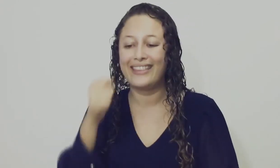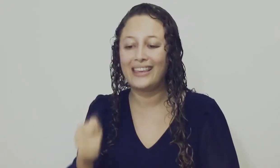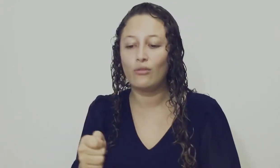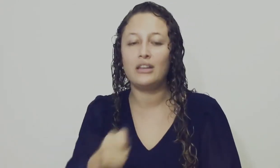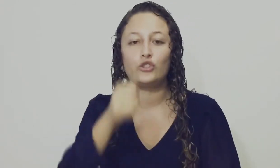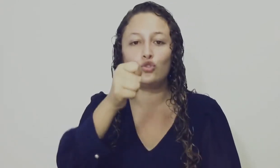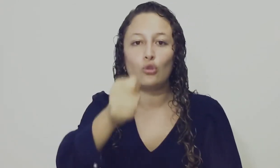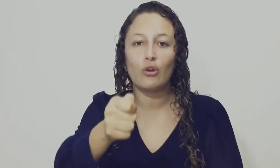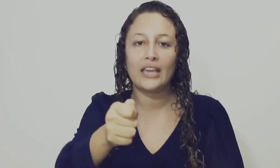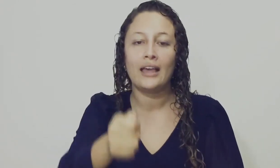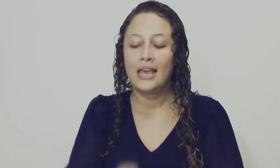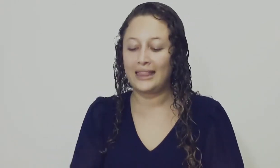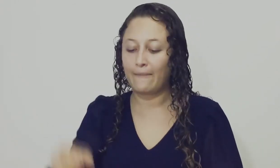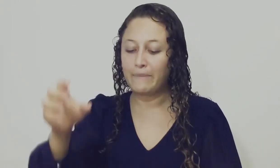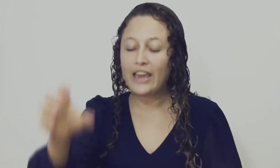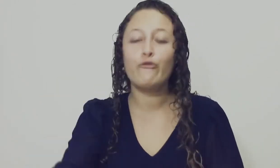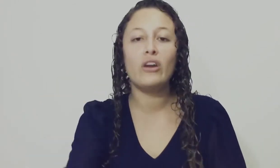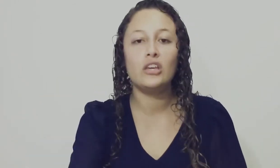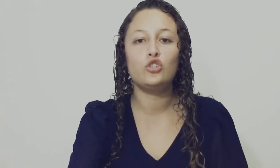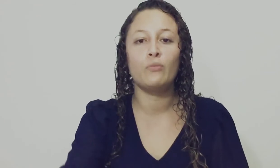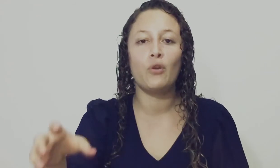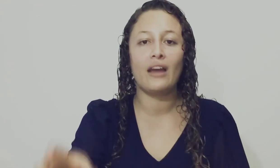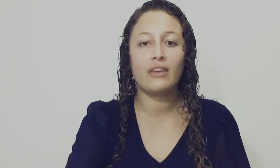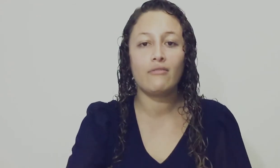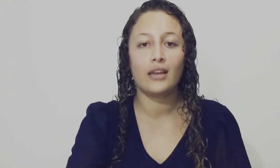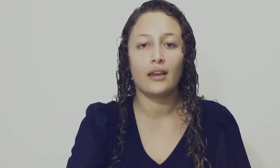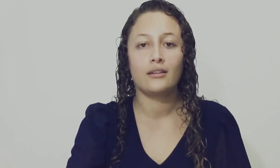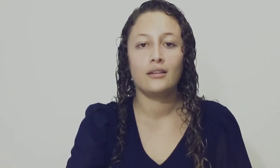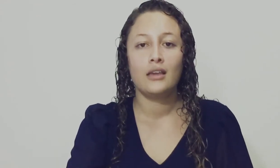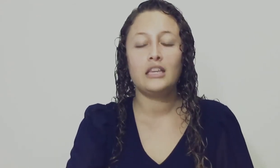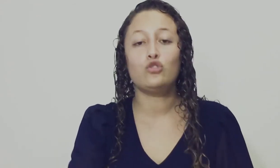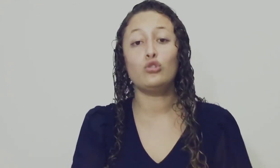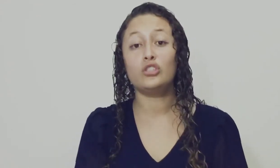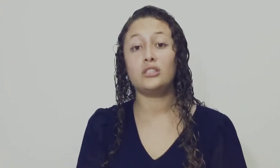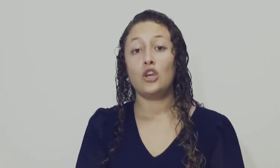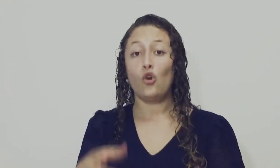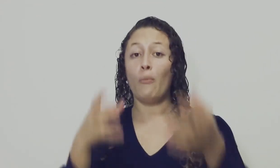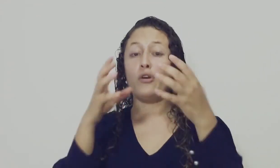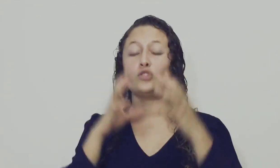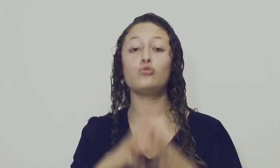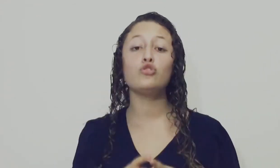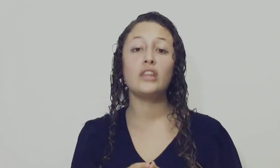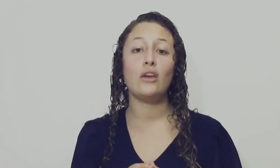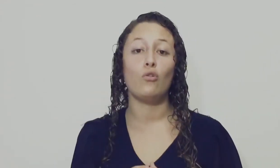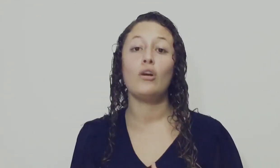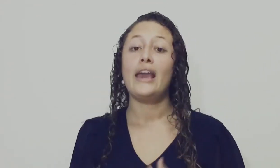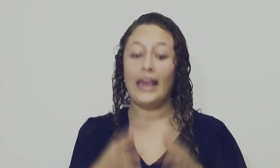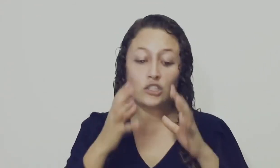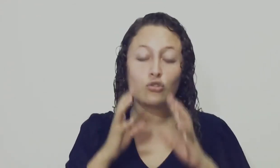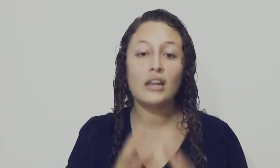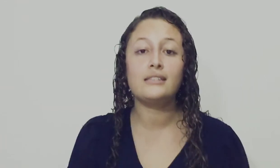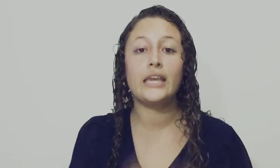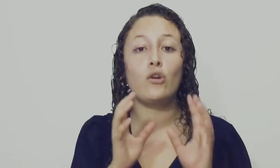sucedido En la historia También fue Dicho Por la Biblia Y entonces Como Jesús Dijo